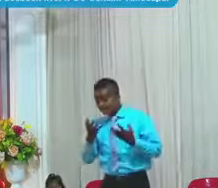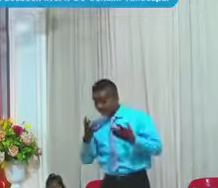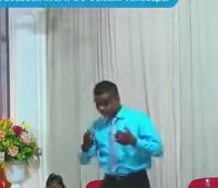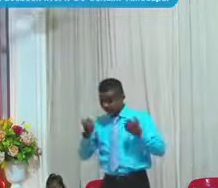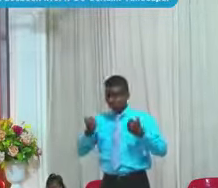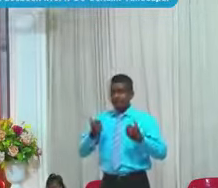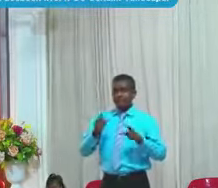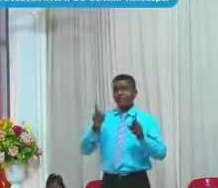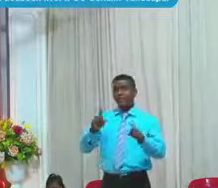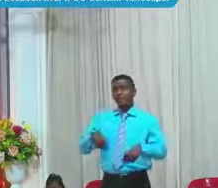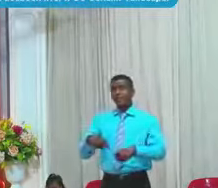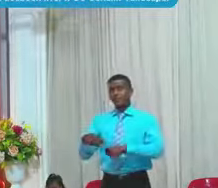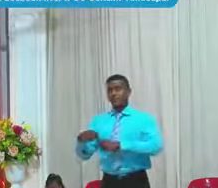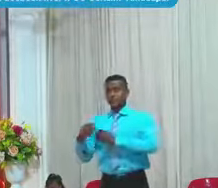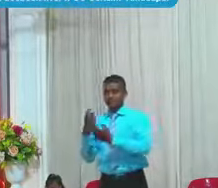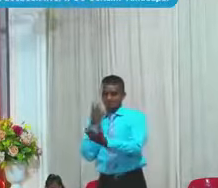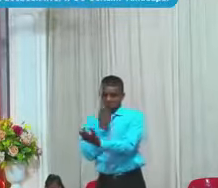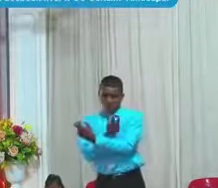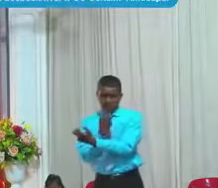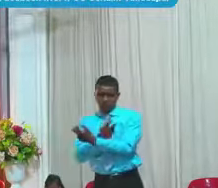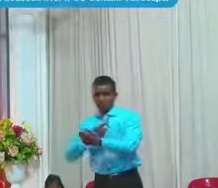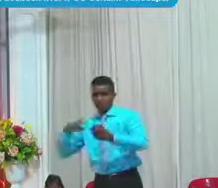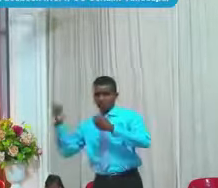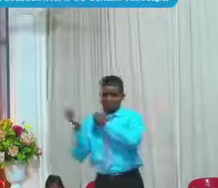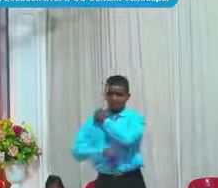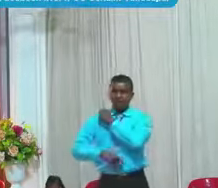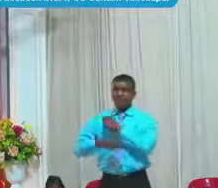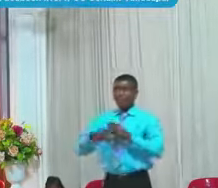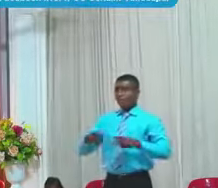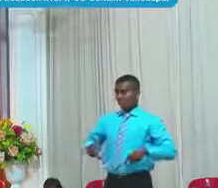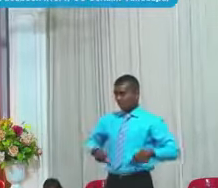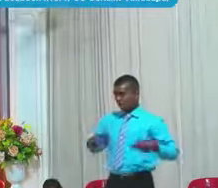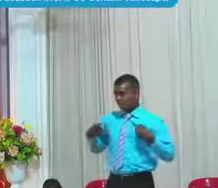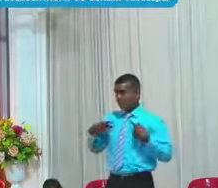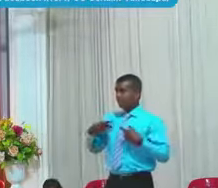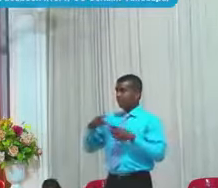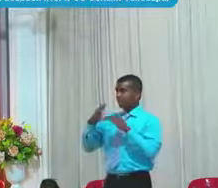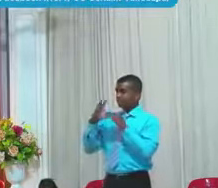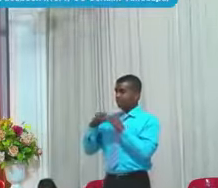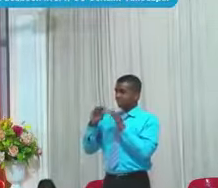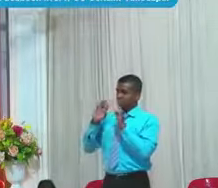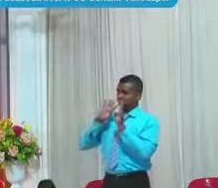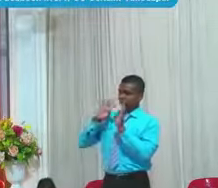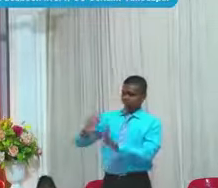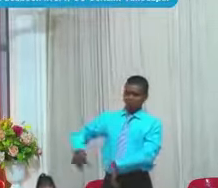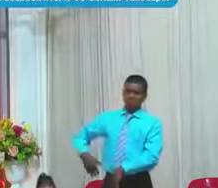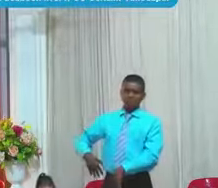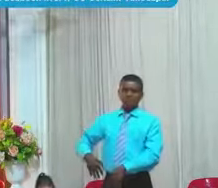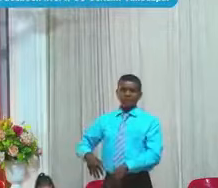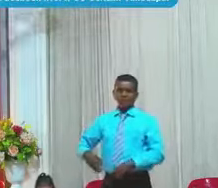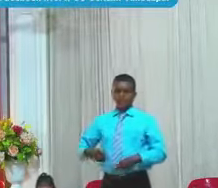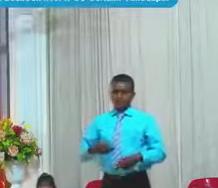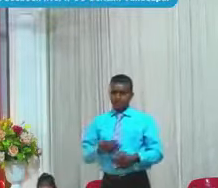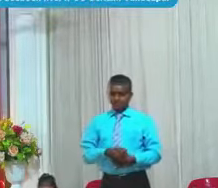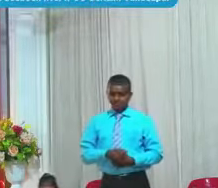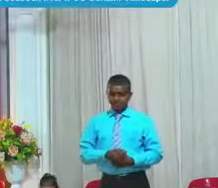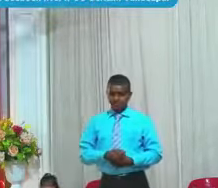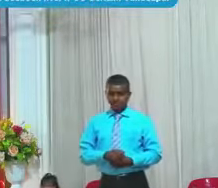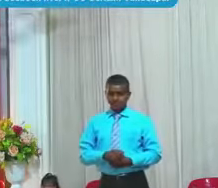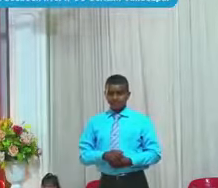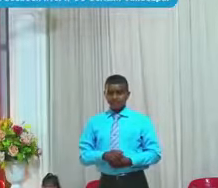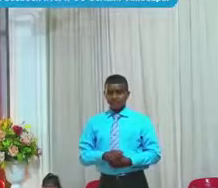huesos Que le hace que su vida aborrezca el pan Y su alma la comida suave Su carne